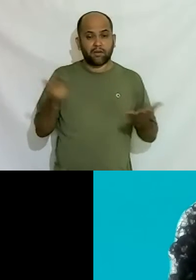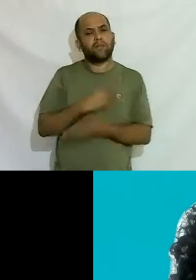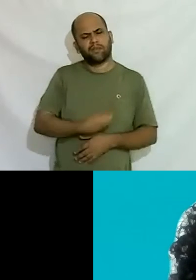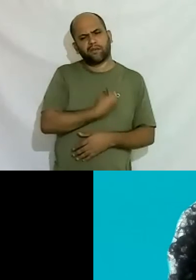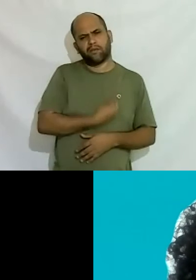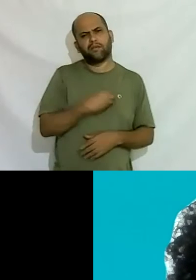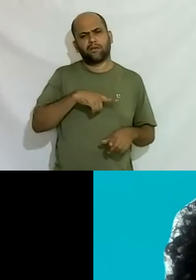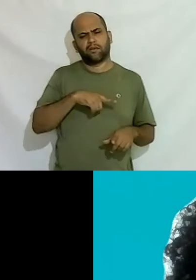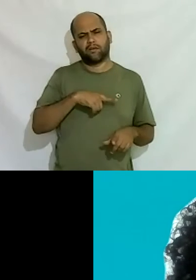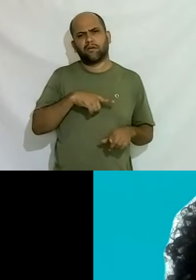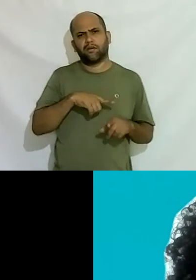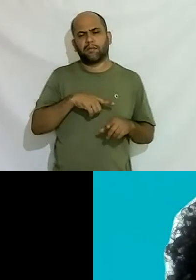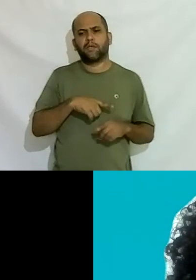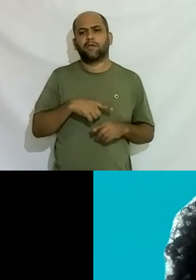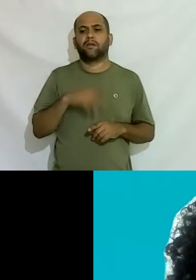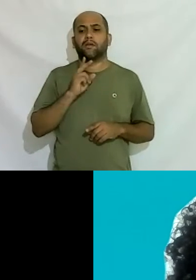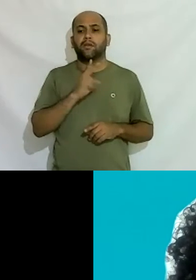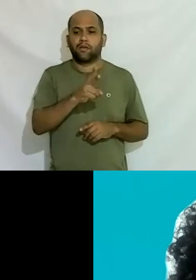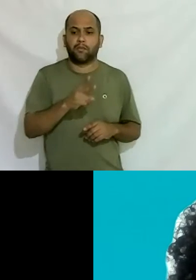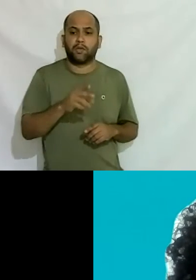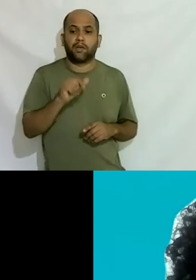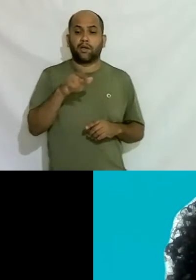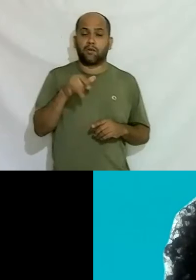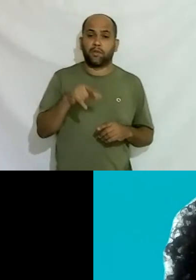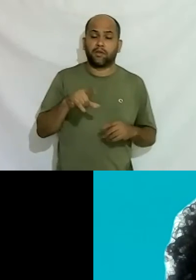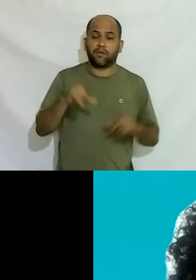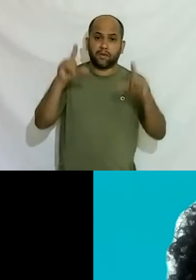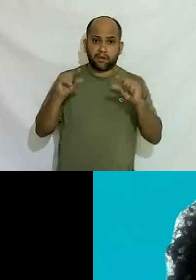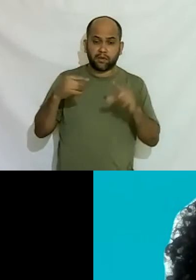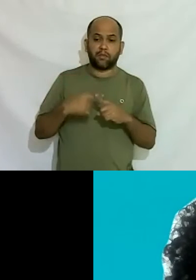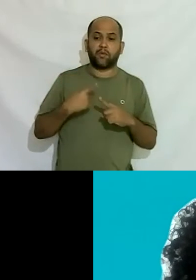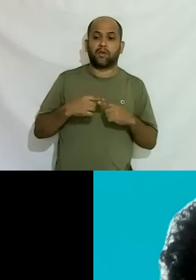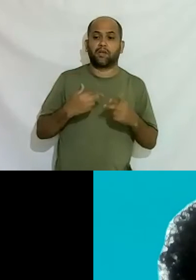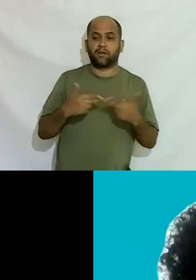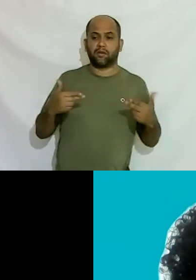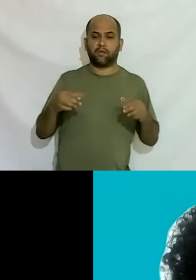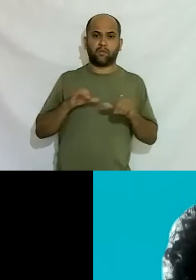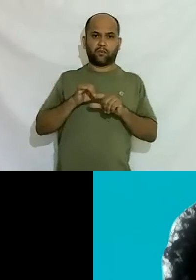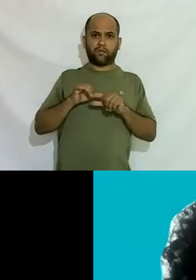também cada vez esse argumento vai diminuindo porque as coisas estão mudando